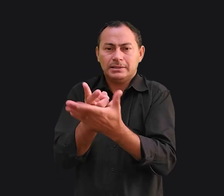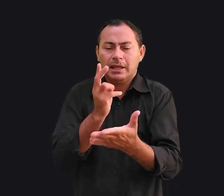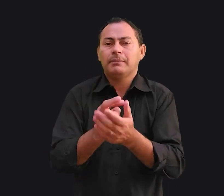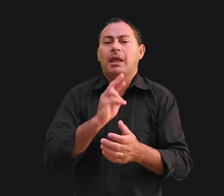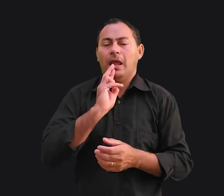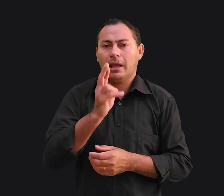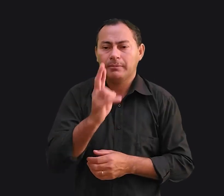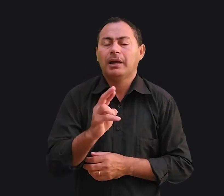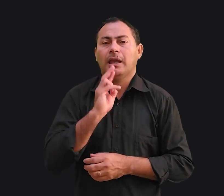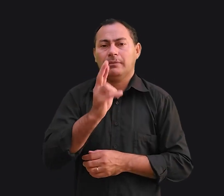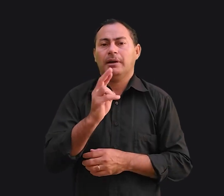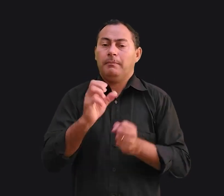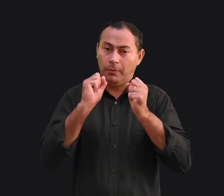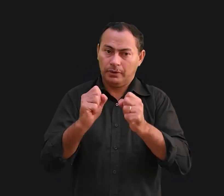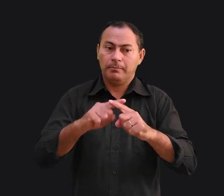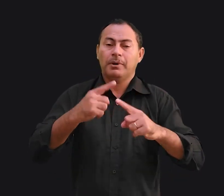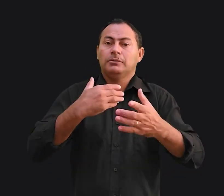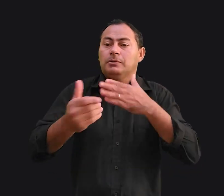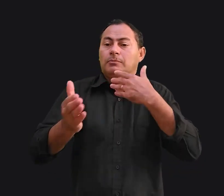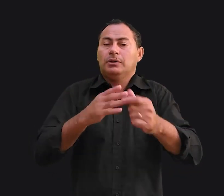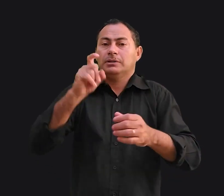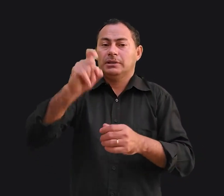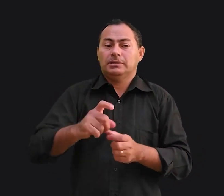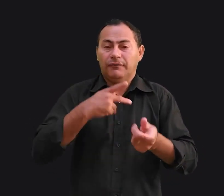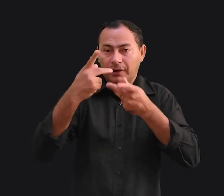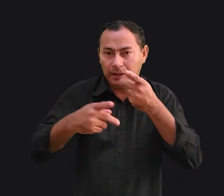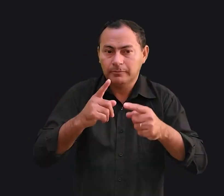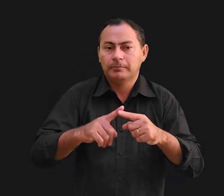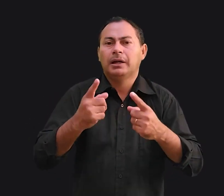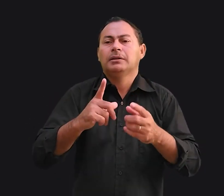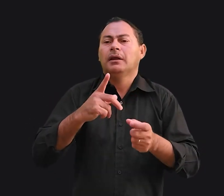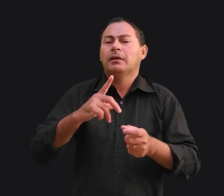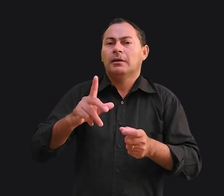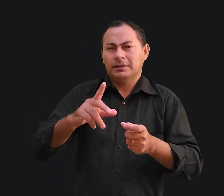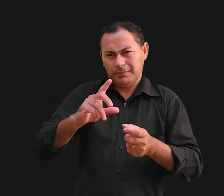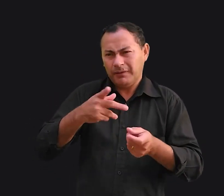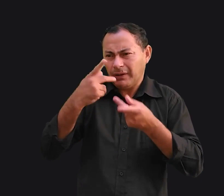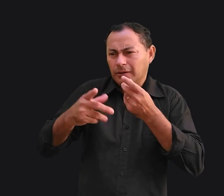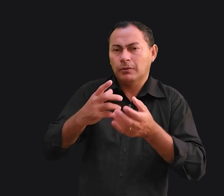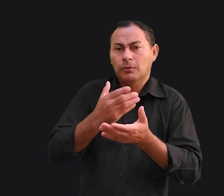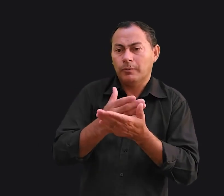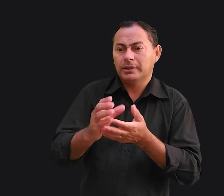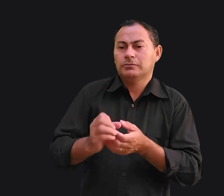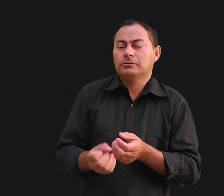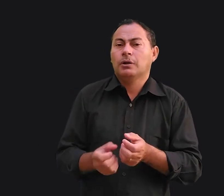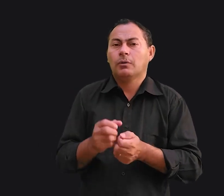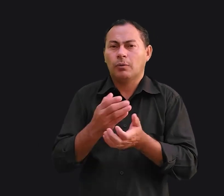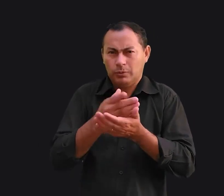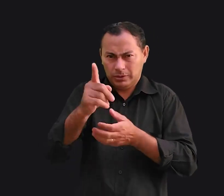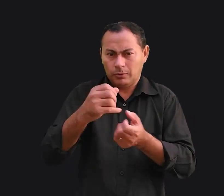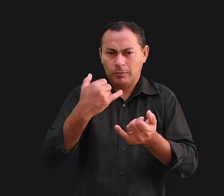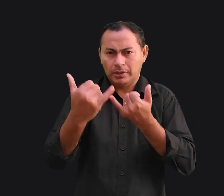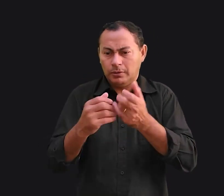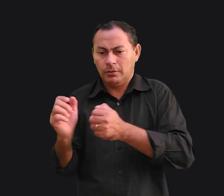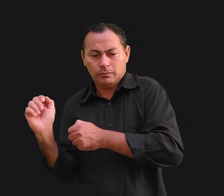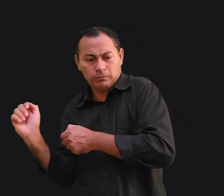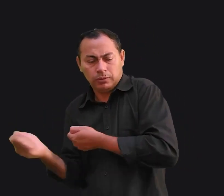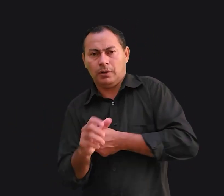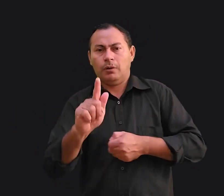resmungar e reclamar, não importa o que seja dito. Dizem que quando você começa a jogar golfe, tem uma sorte de iniciante.